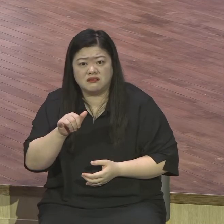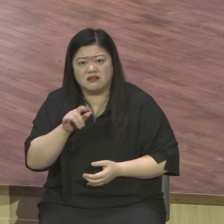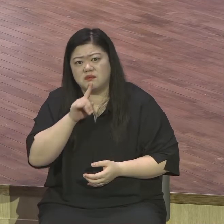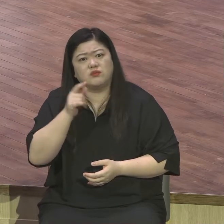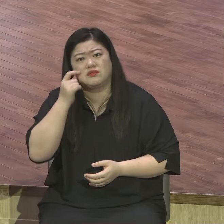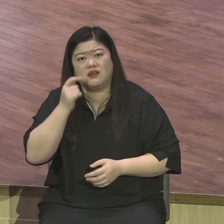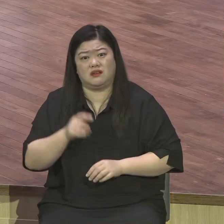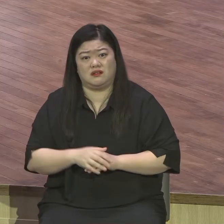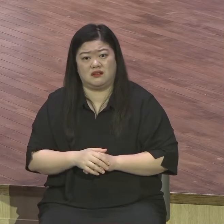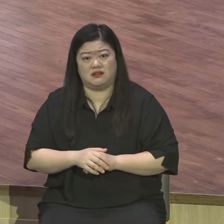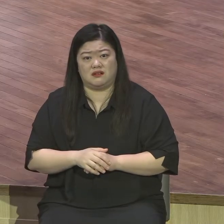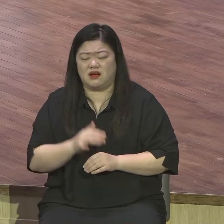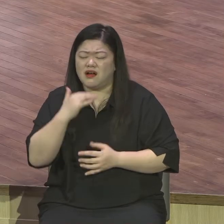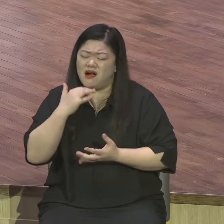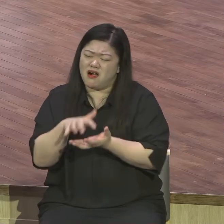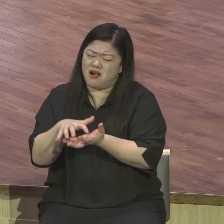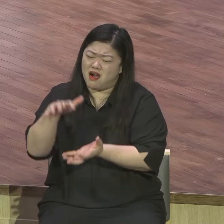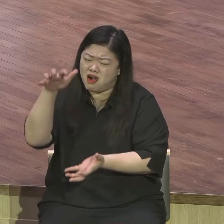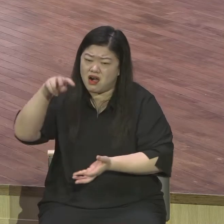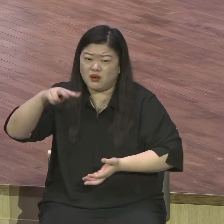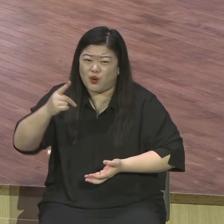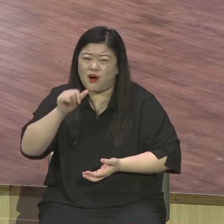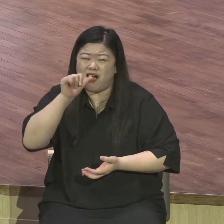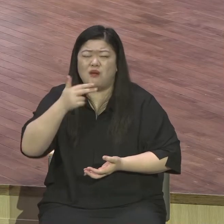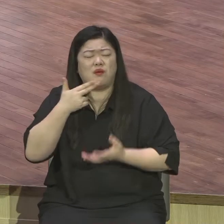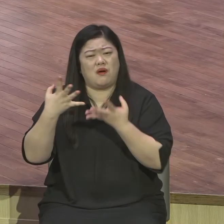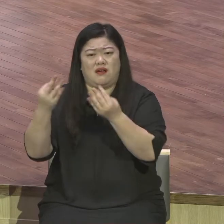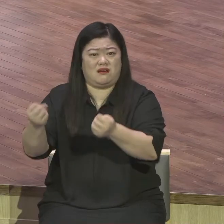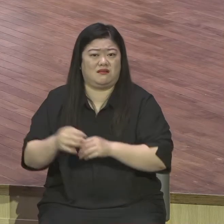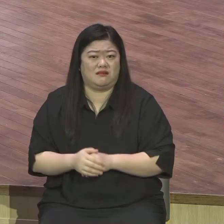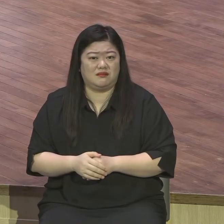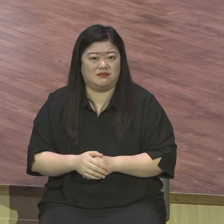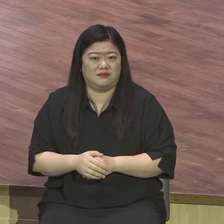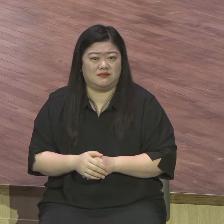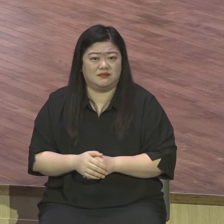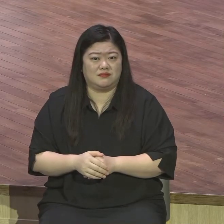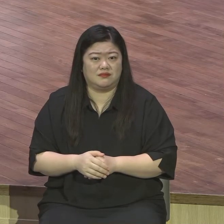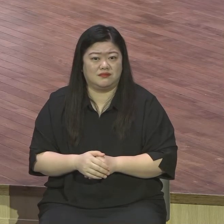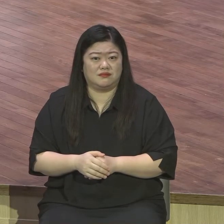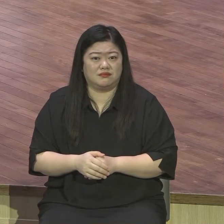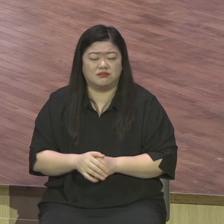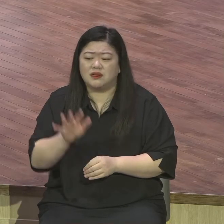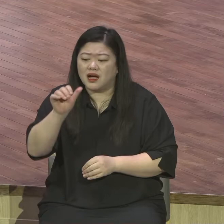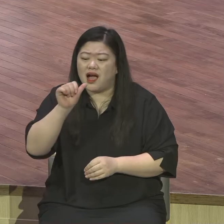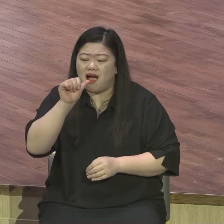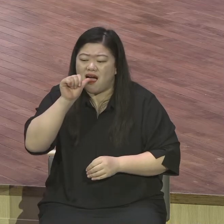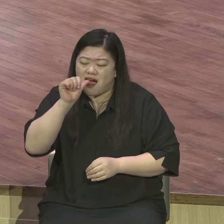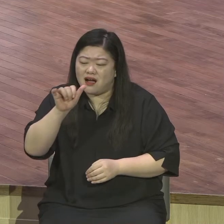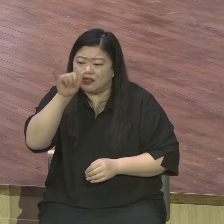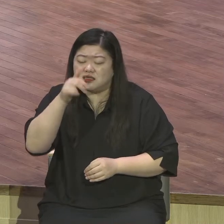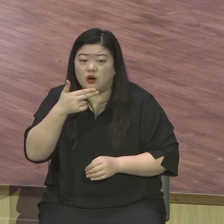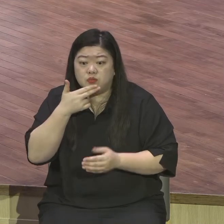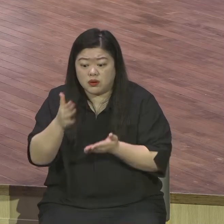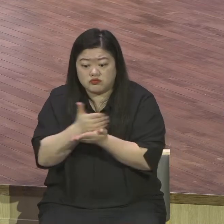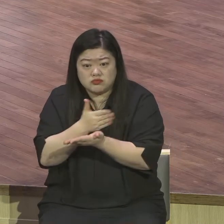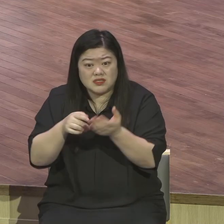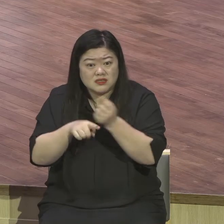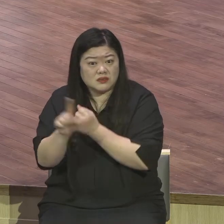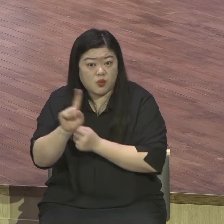들여야 돼요. 철들었다가 무슨 말이에요? 철들었다 이 말은 사리를 분별하여서 판단하는